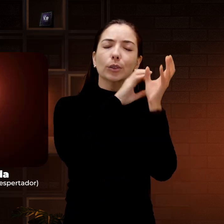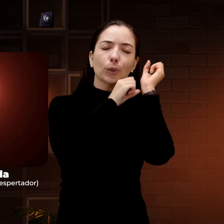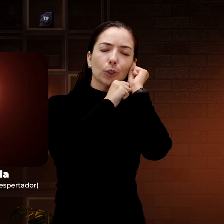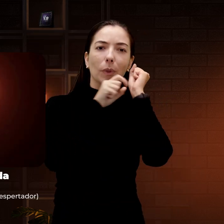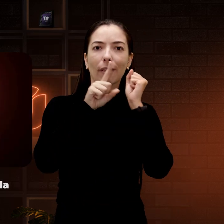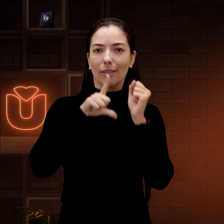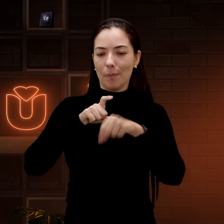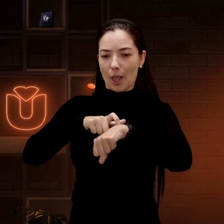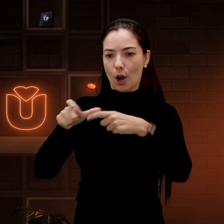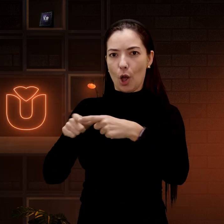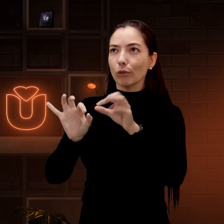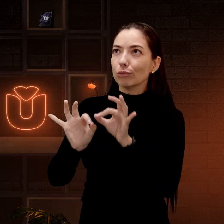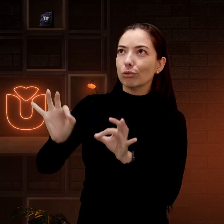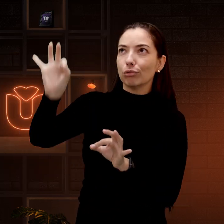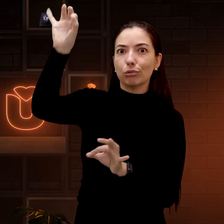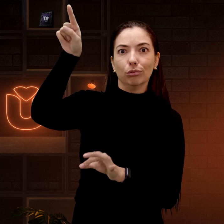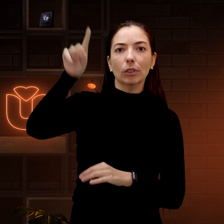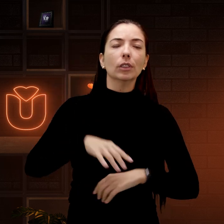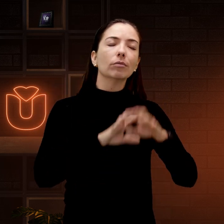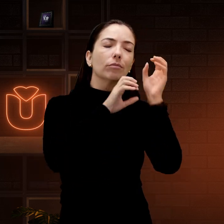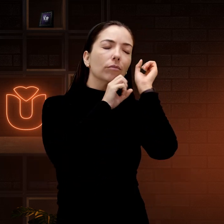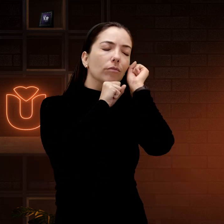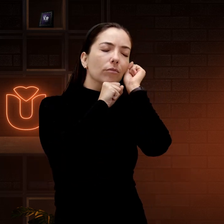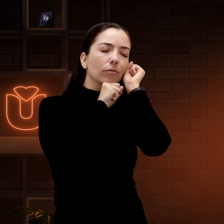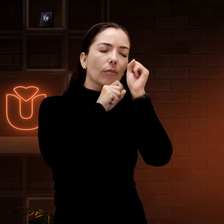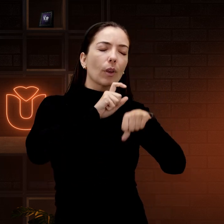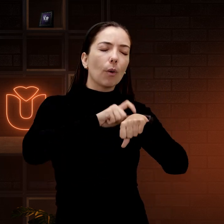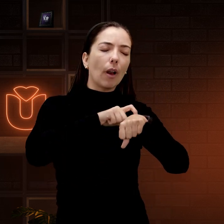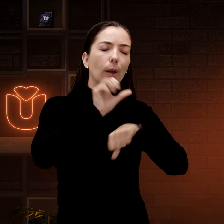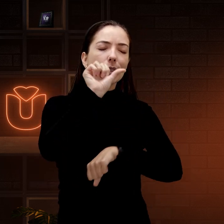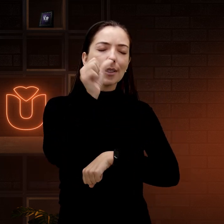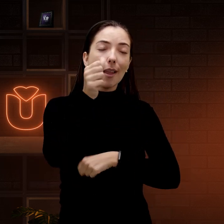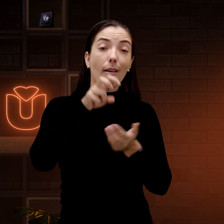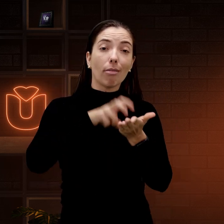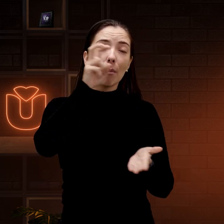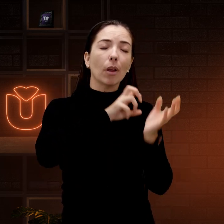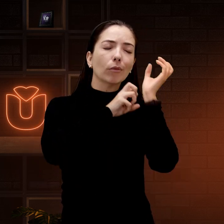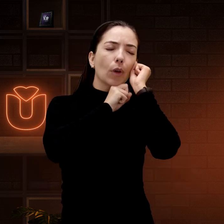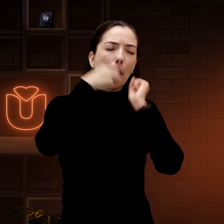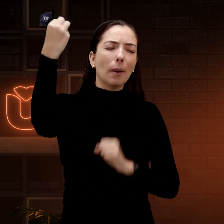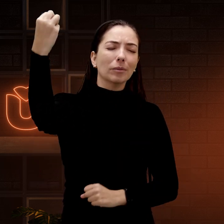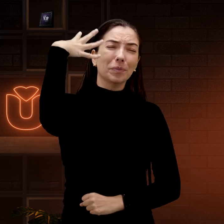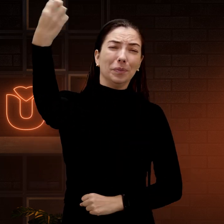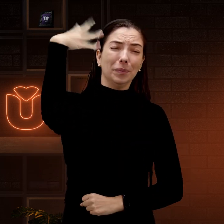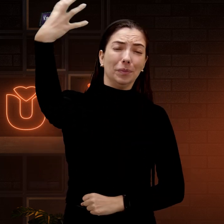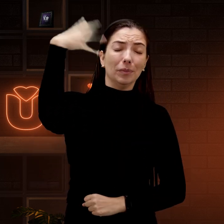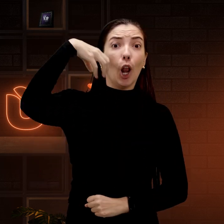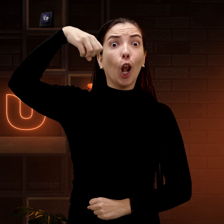lâmpada, ela é ligada com o despertador. No momento de acordar, por exemplo, seis horas da manhã, a lâmpada pisca.